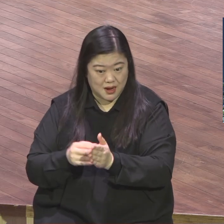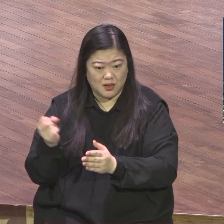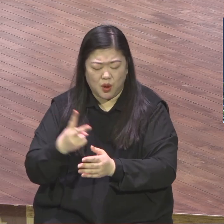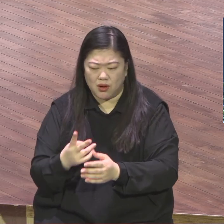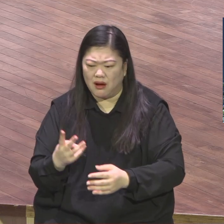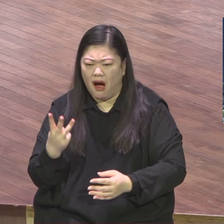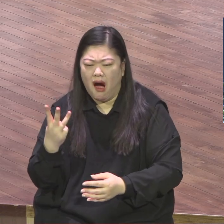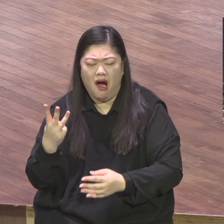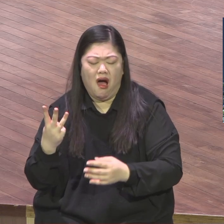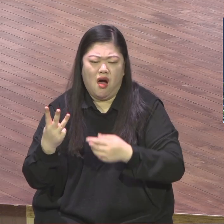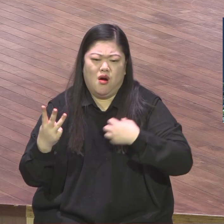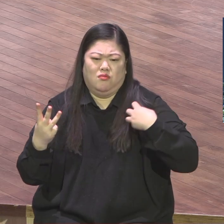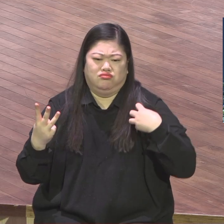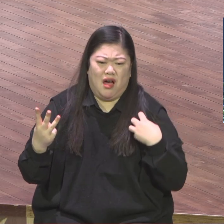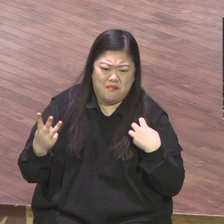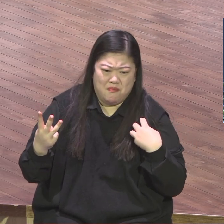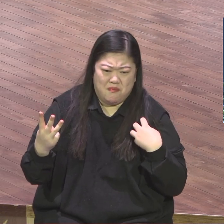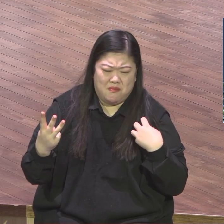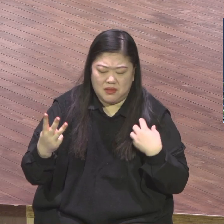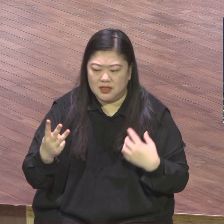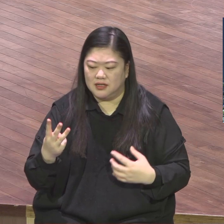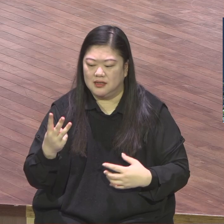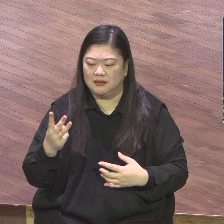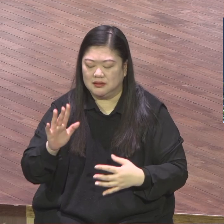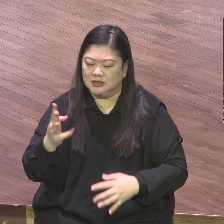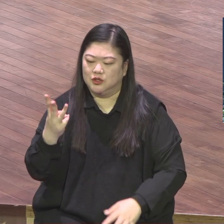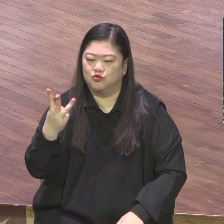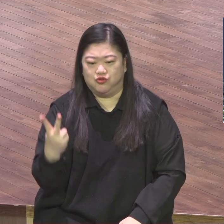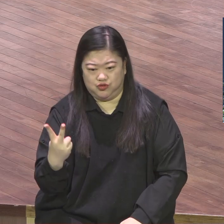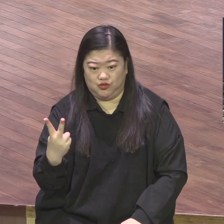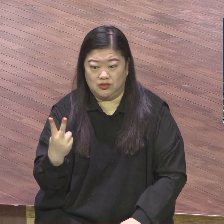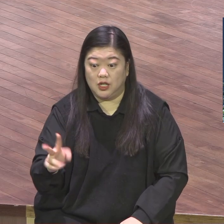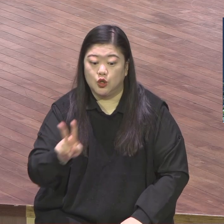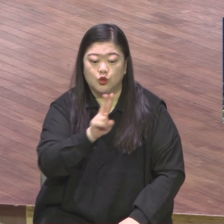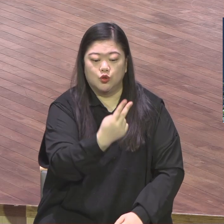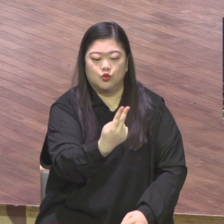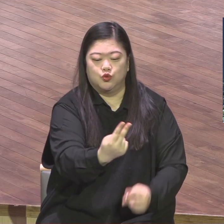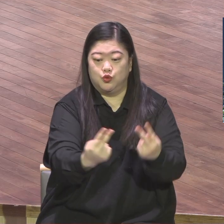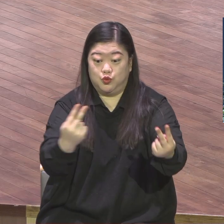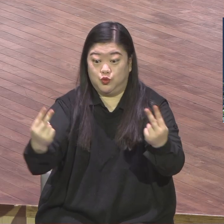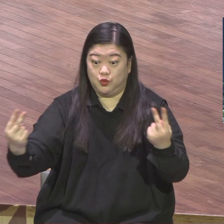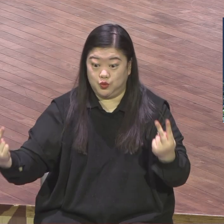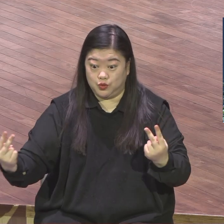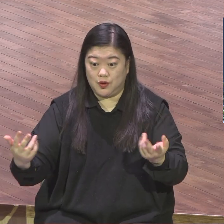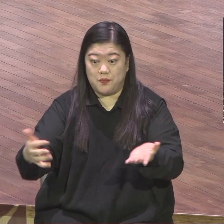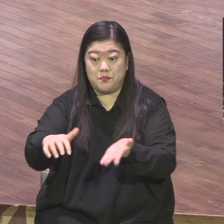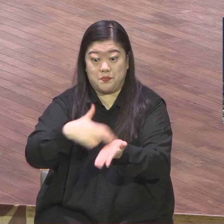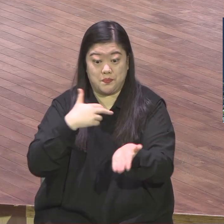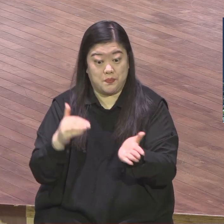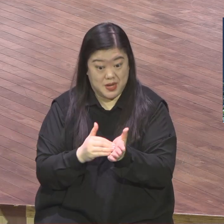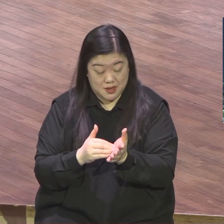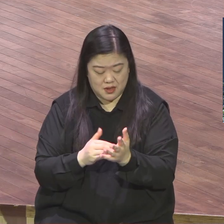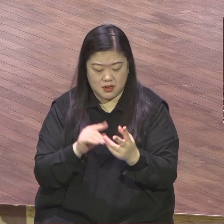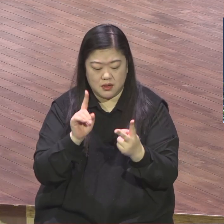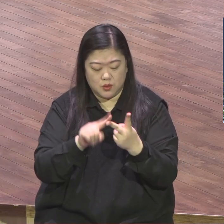혼자 와서 27명 그래서 토탈 현재로 보고된 게 1146조 그렇게